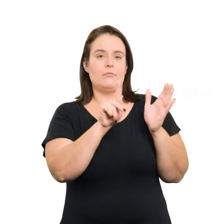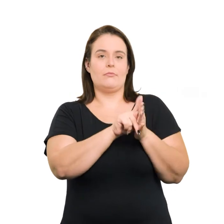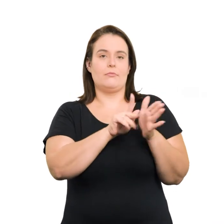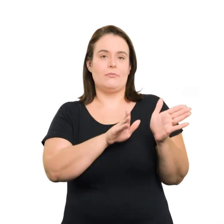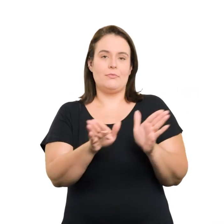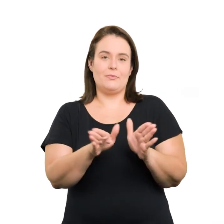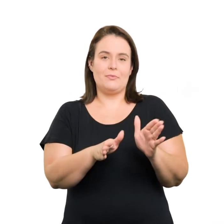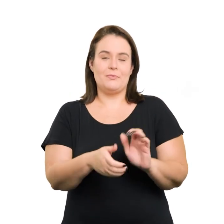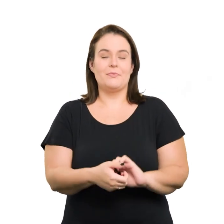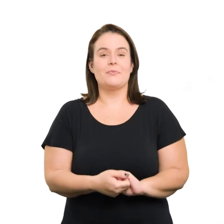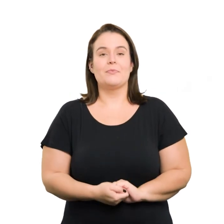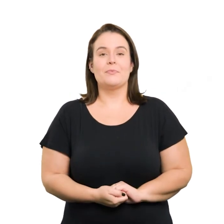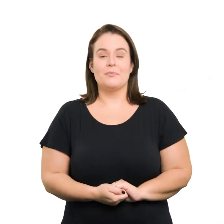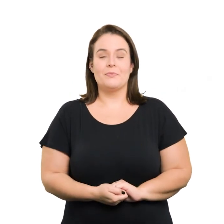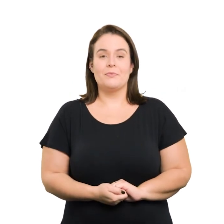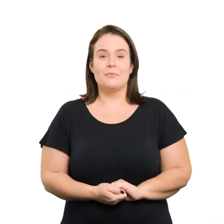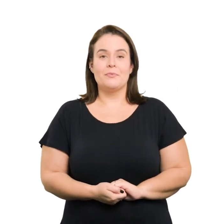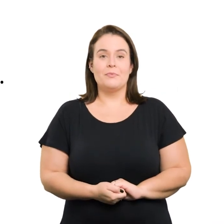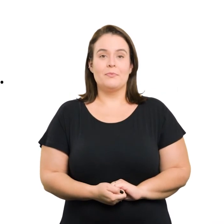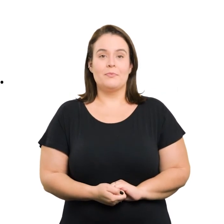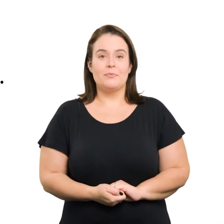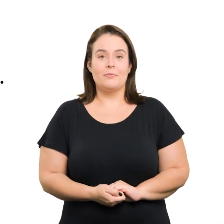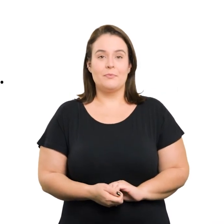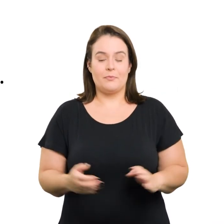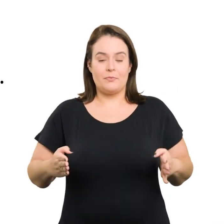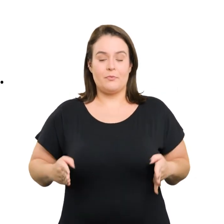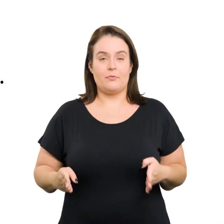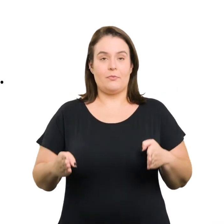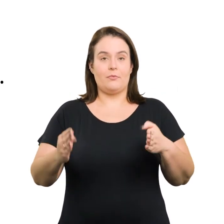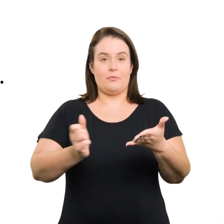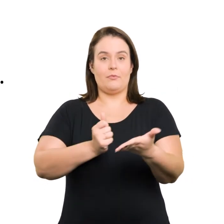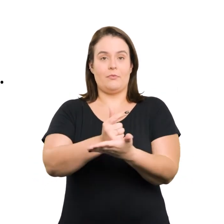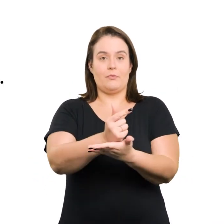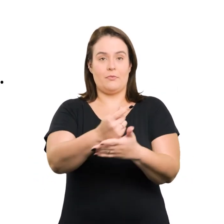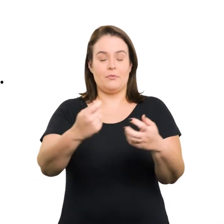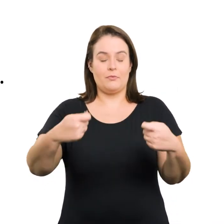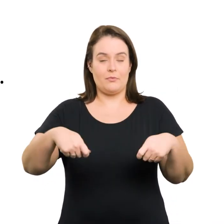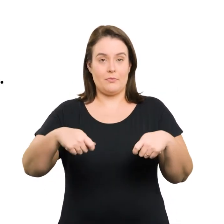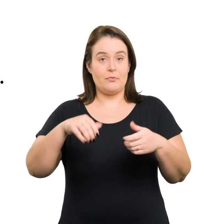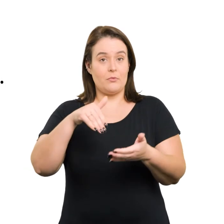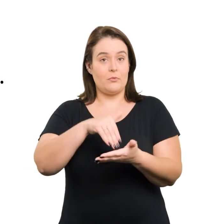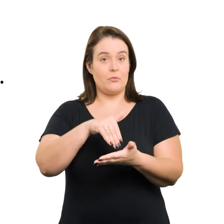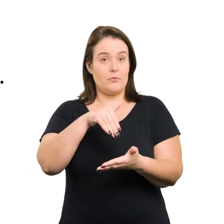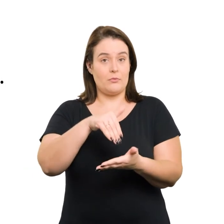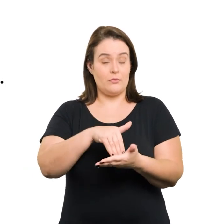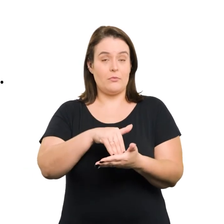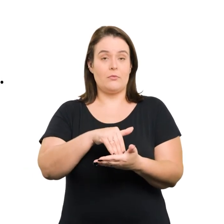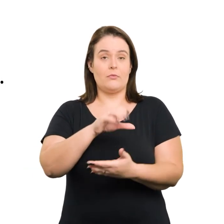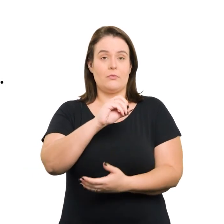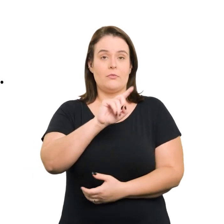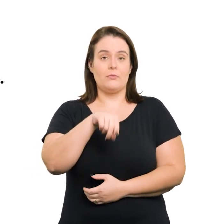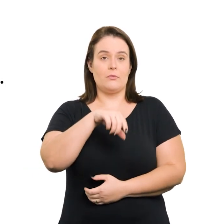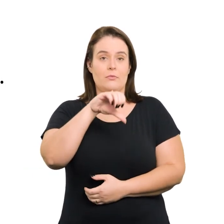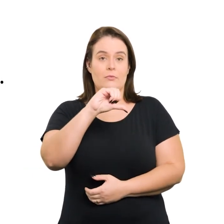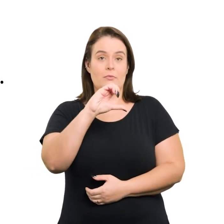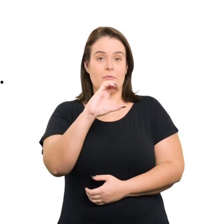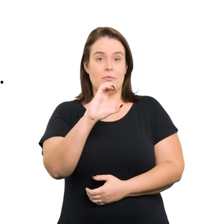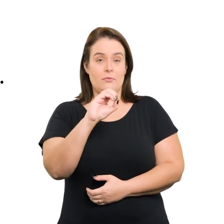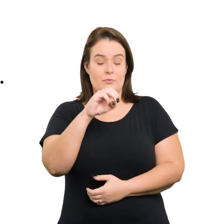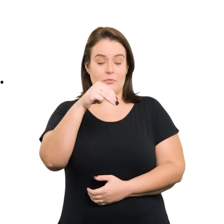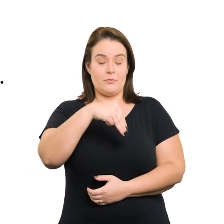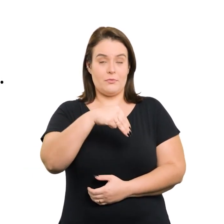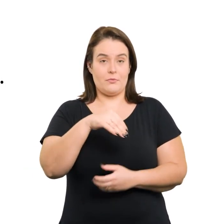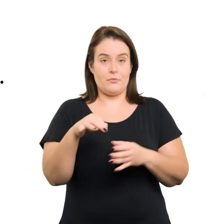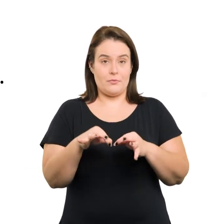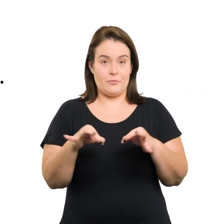específicas sobre acessibilidade A largura livre nos corredores de compras deve ser de no mínimo 0